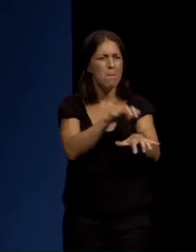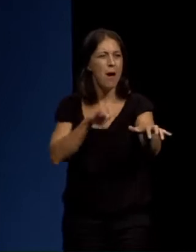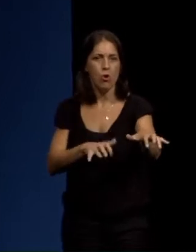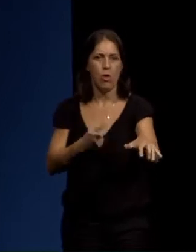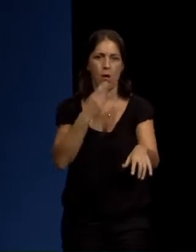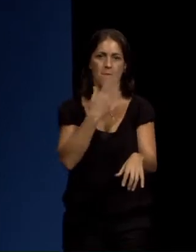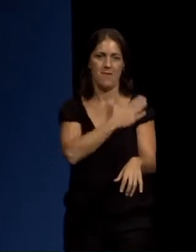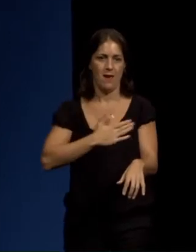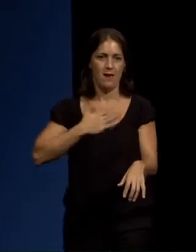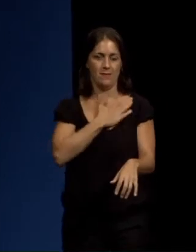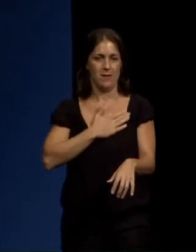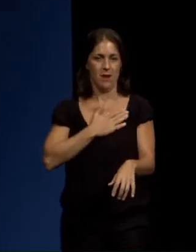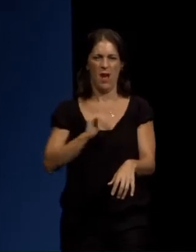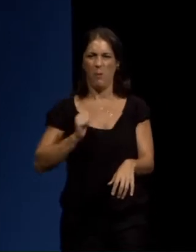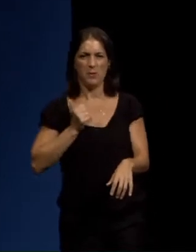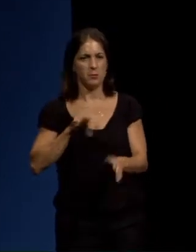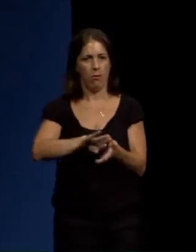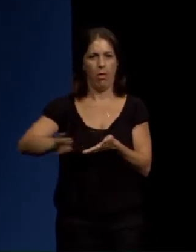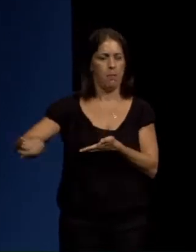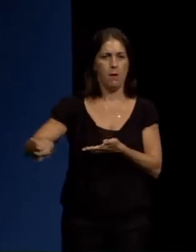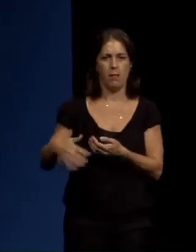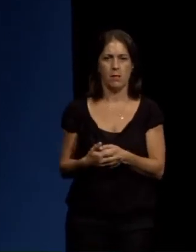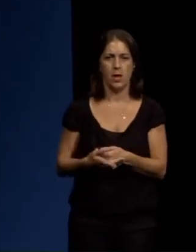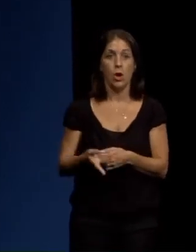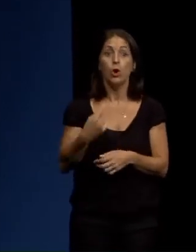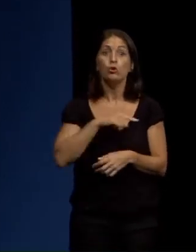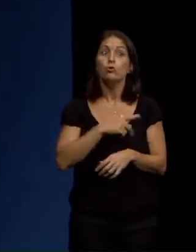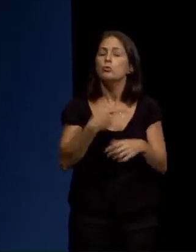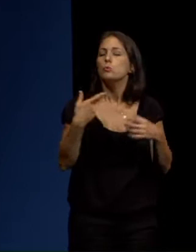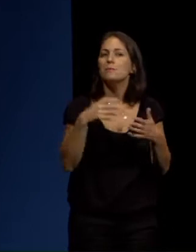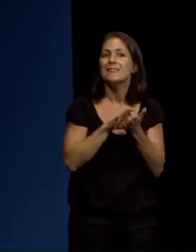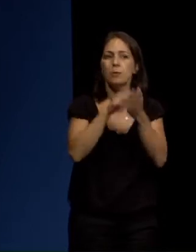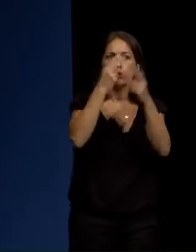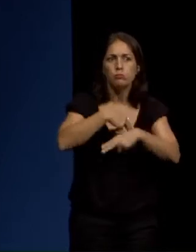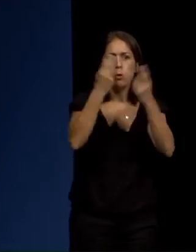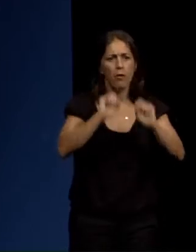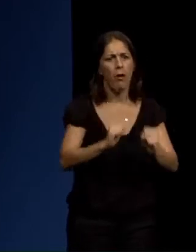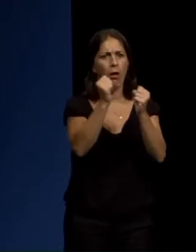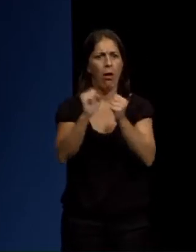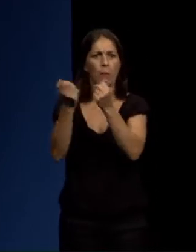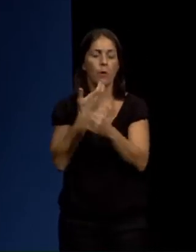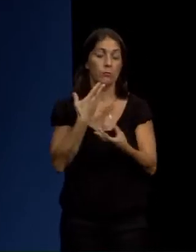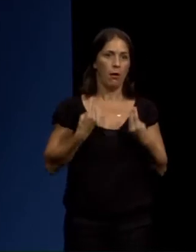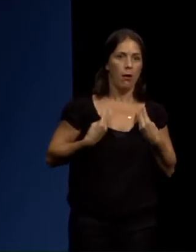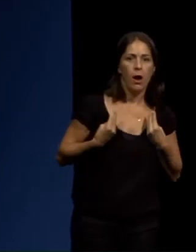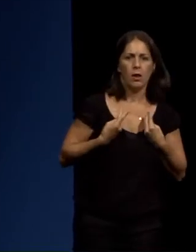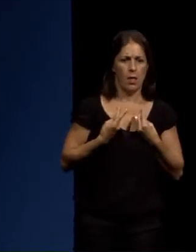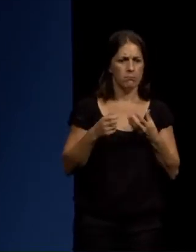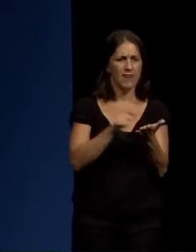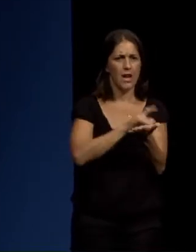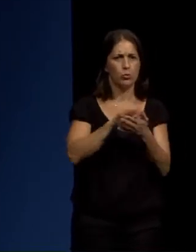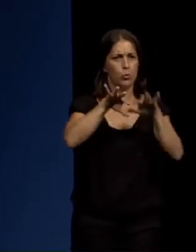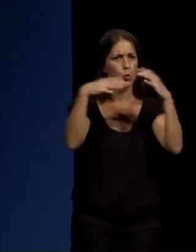especulación. Queremos rescatar os servizos públicos, nomeadamente a sanidade pública gratuita e universal.